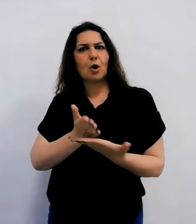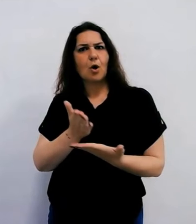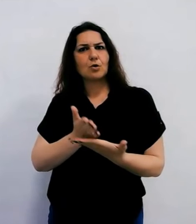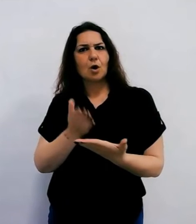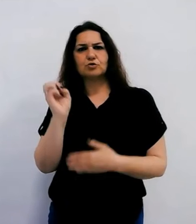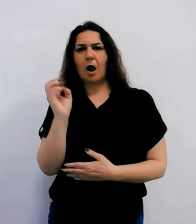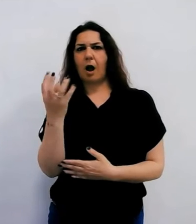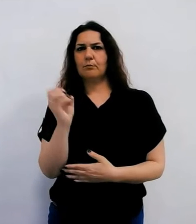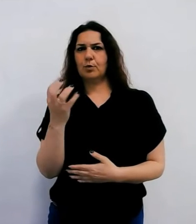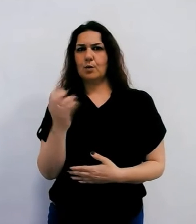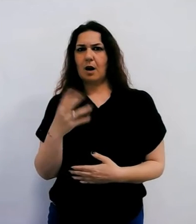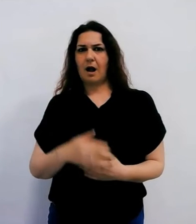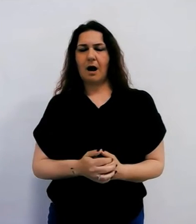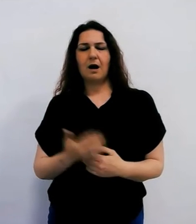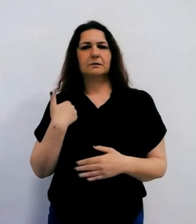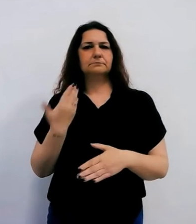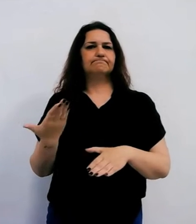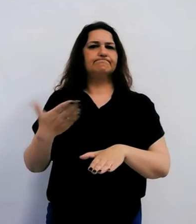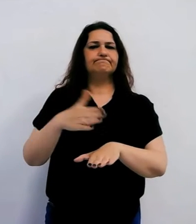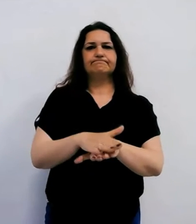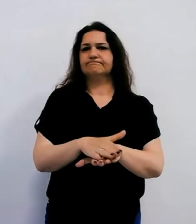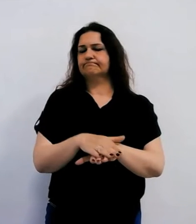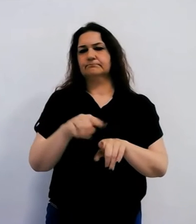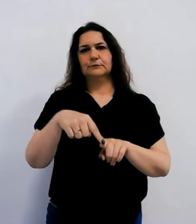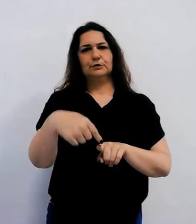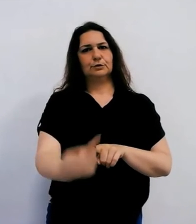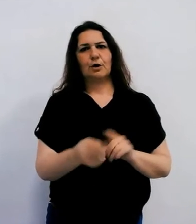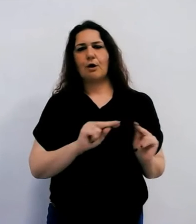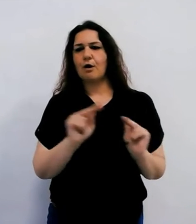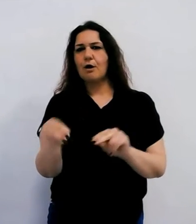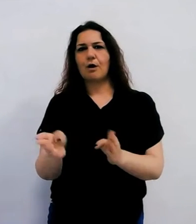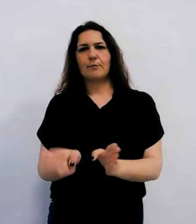ma è deceduto poco dopo l'arrivo in ospedale.